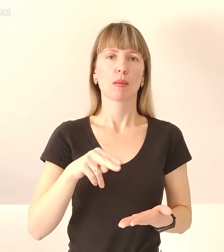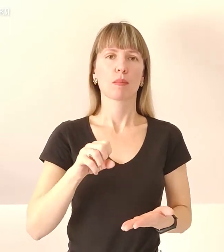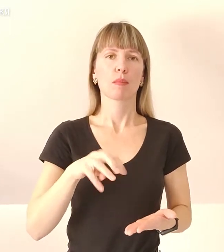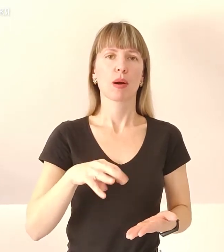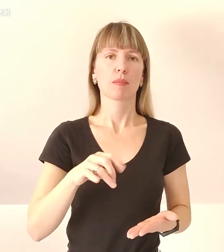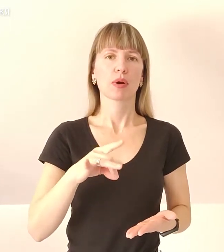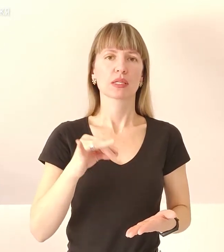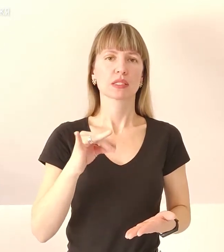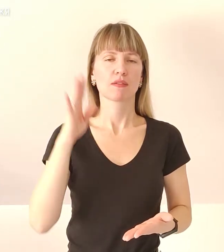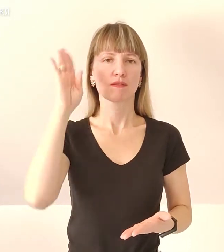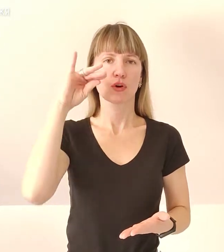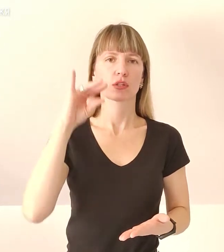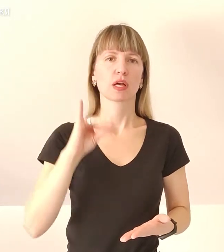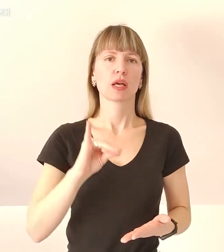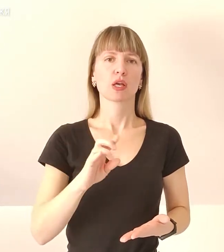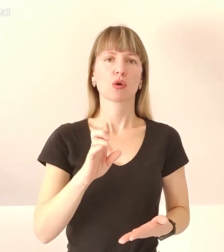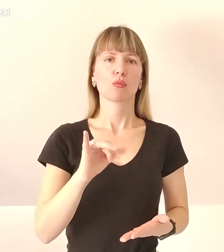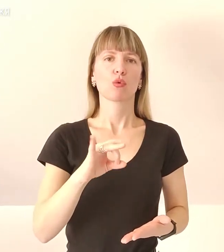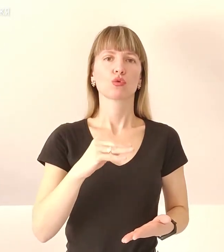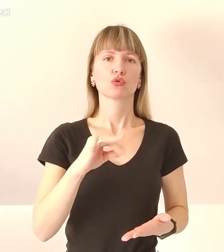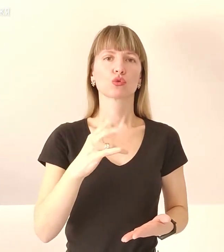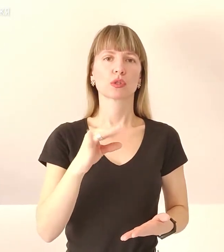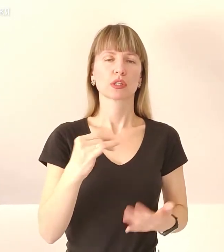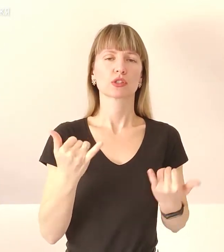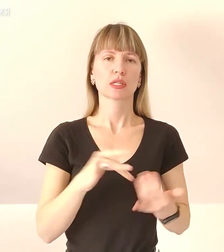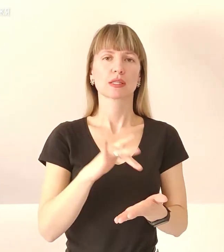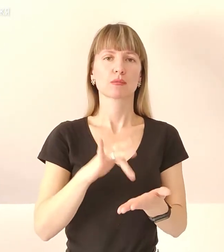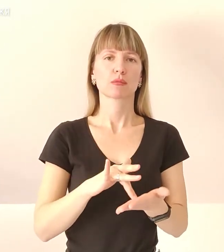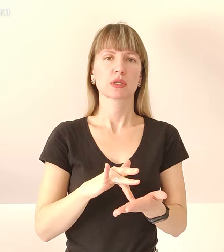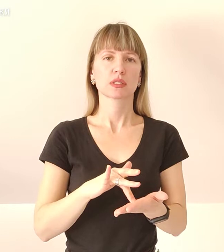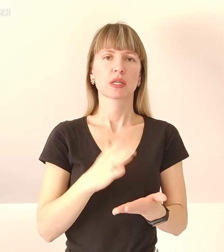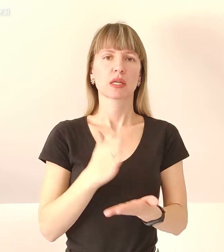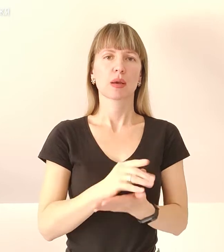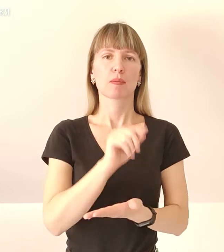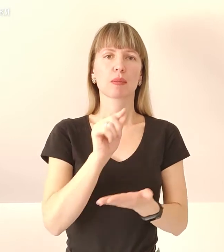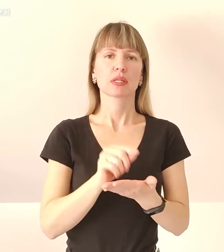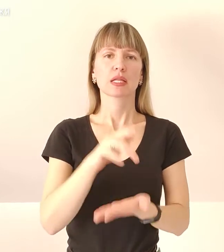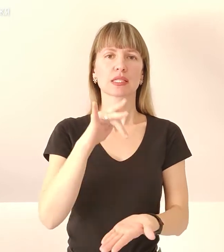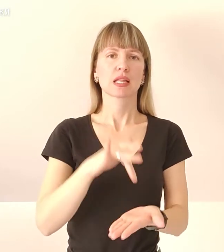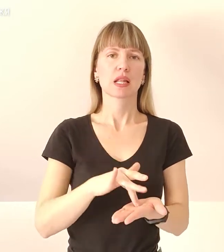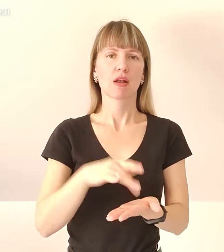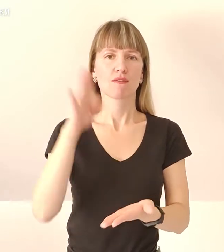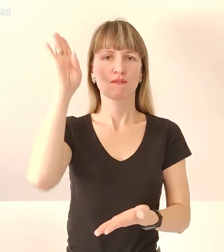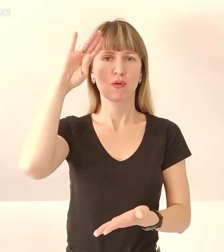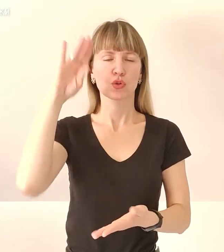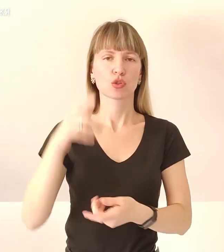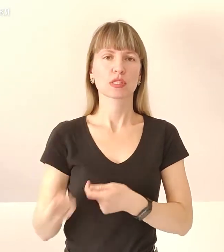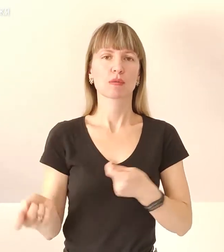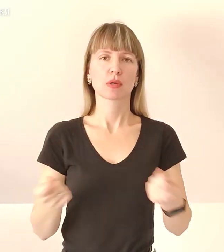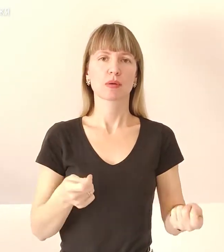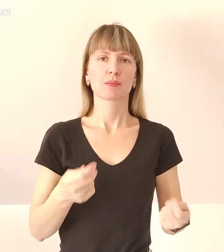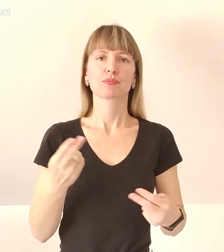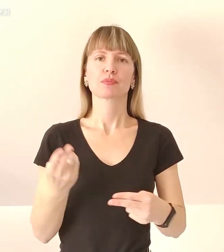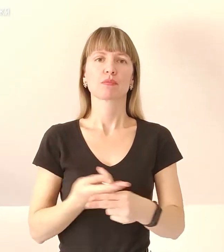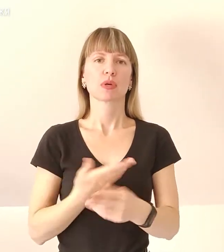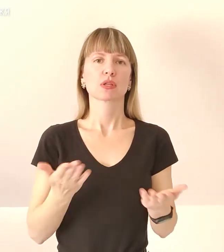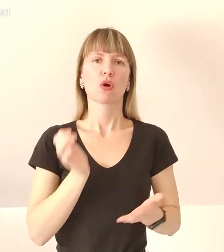вода та буржуйки. Наразі для міста Гостропу стало питання центрального водозабезпечення, без якого Оріхів вже